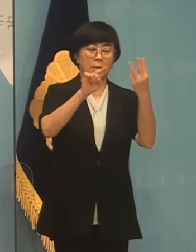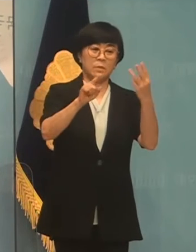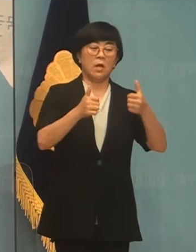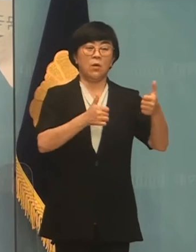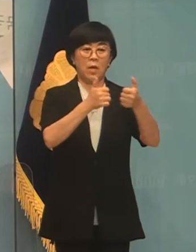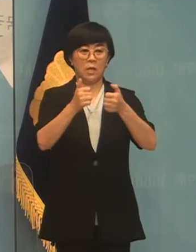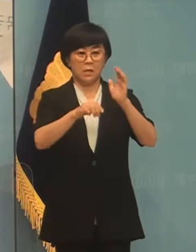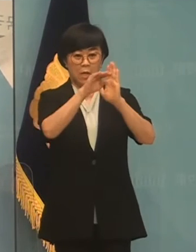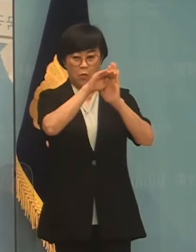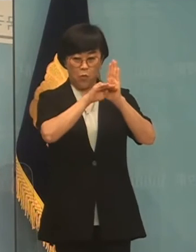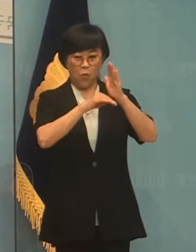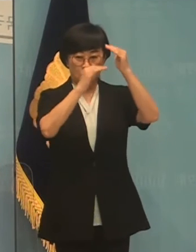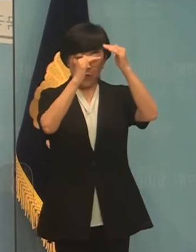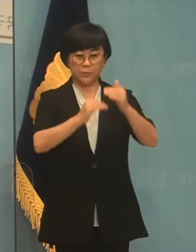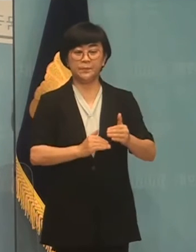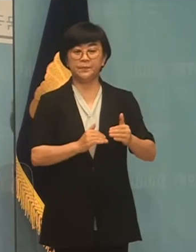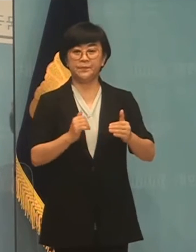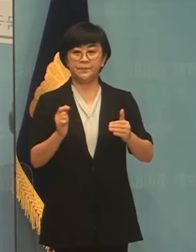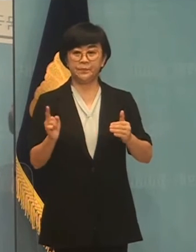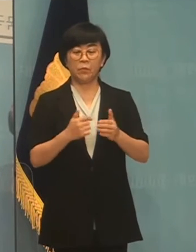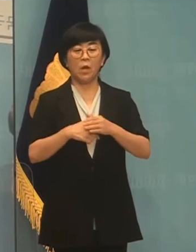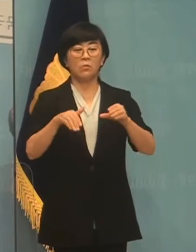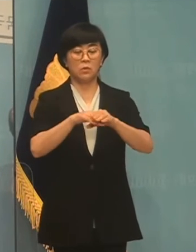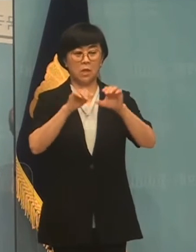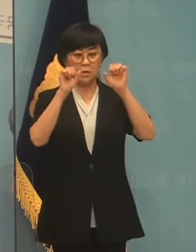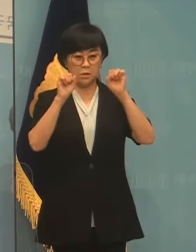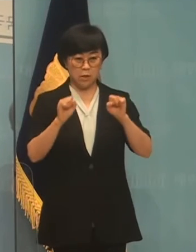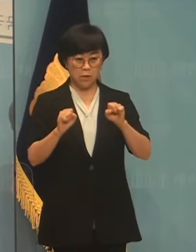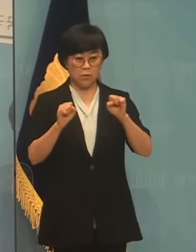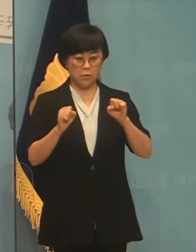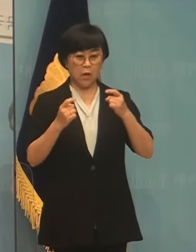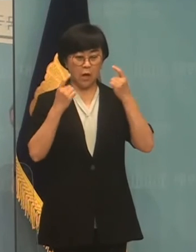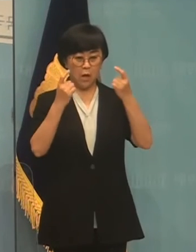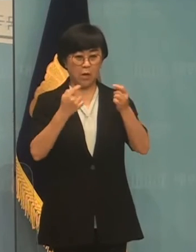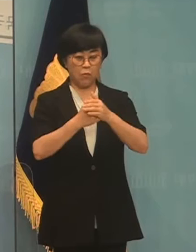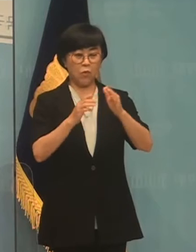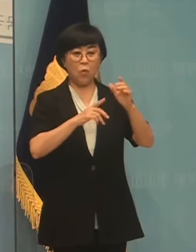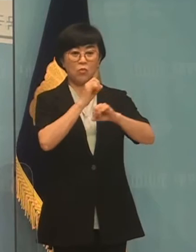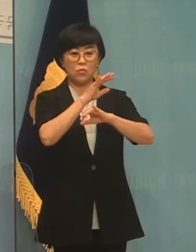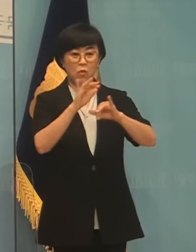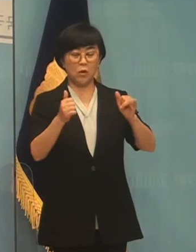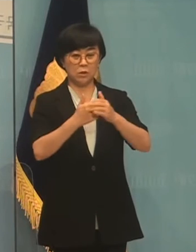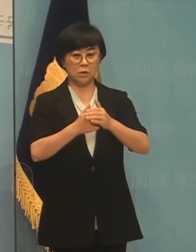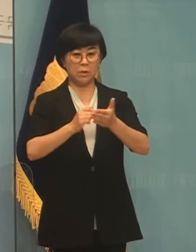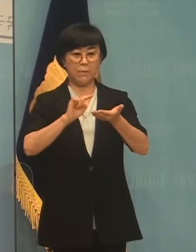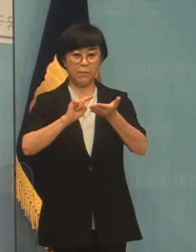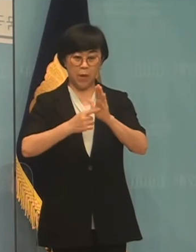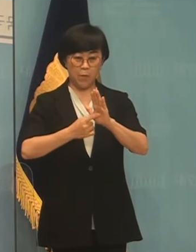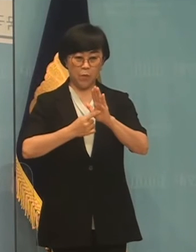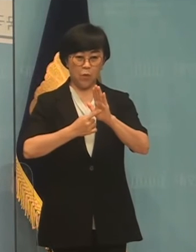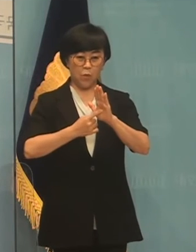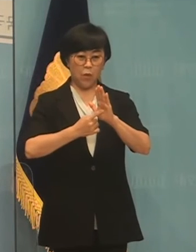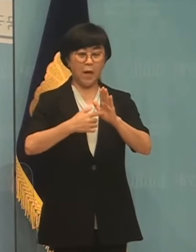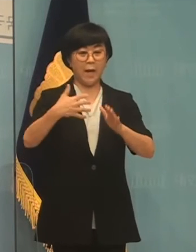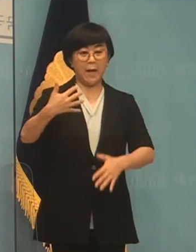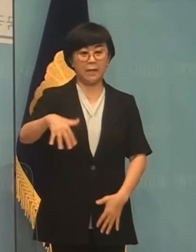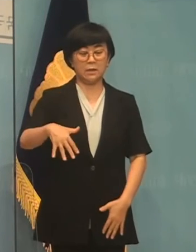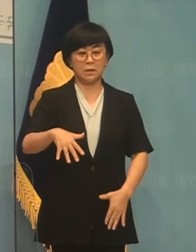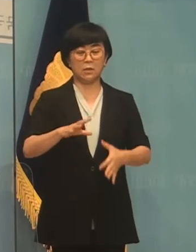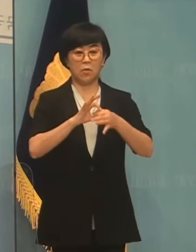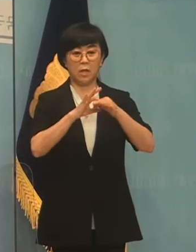PAO의 공연은 아마 문체부 공무원으로 추정되는 선명히 밝혀지지 않은 한 강기다가